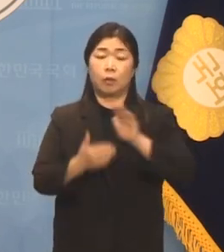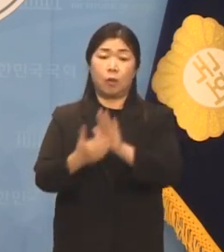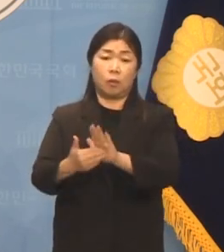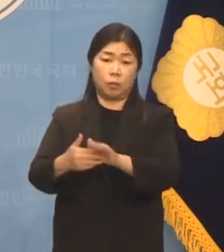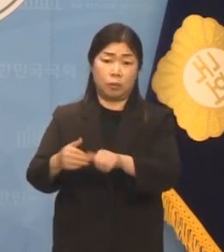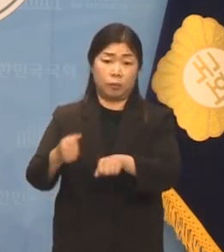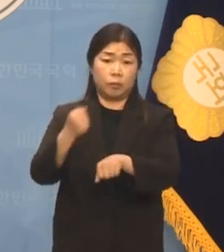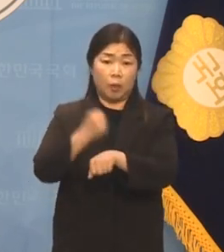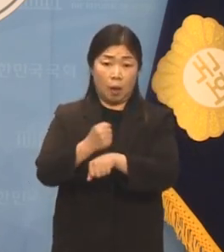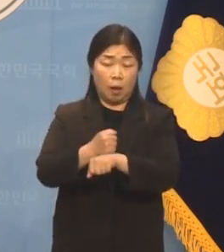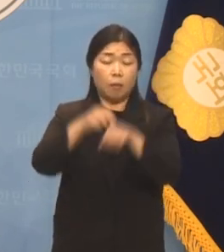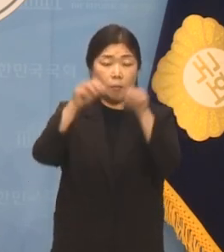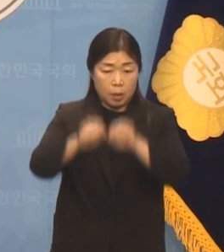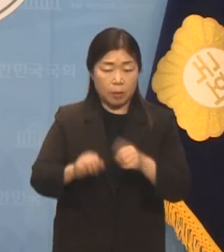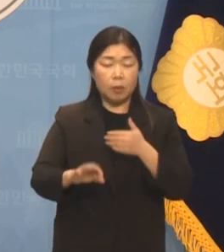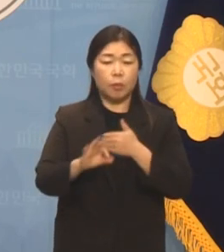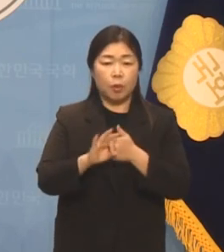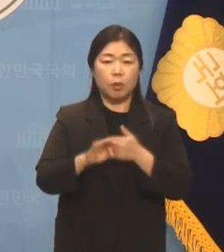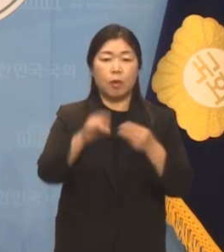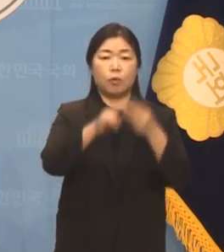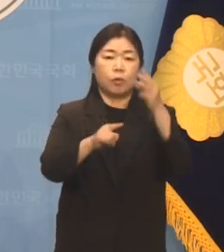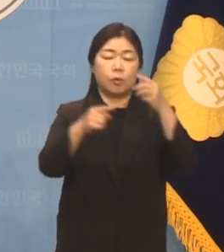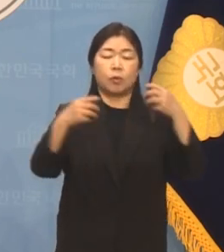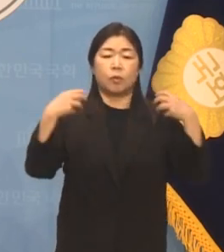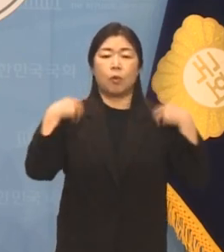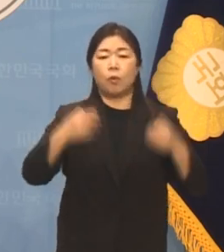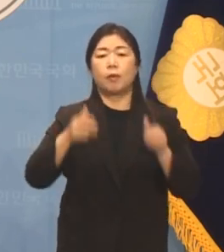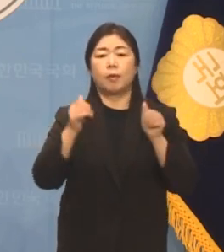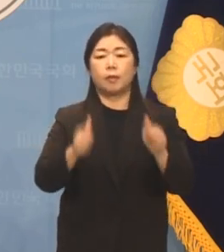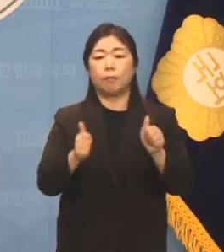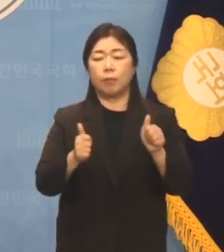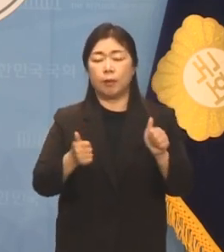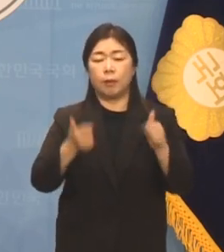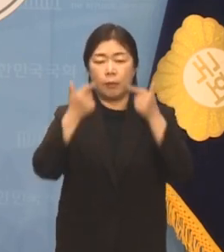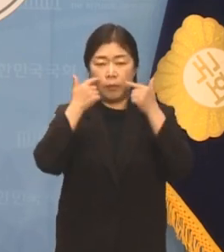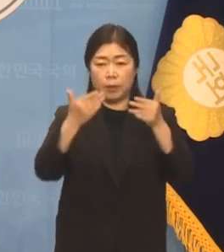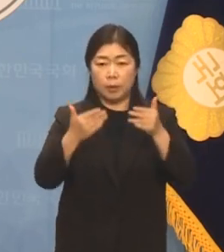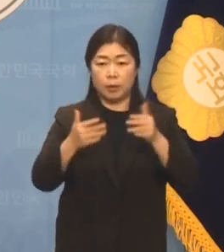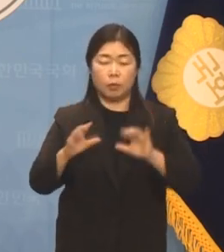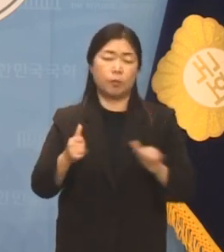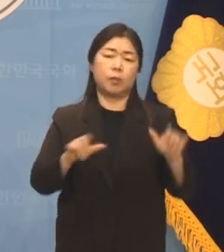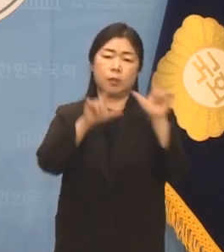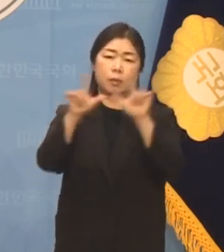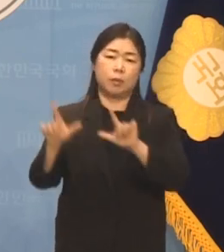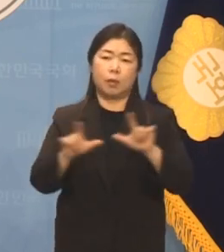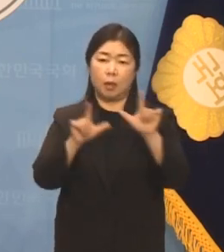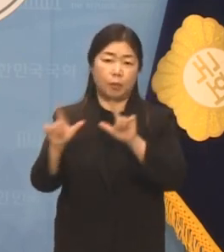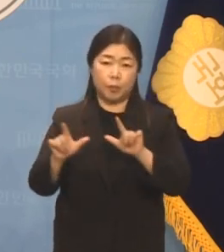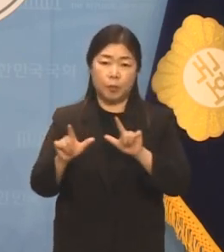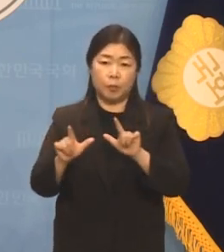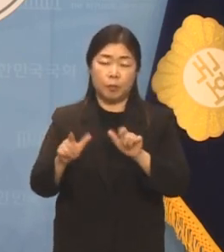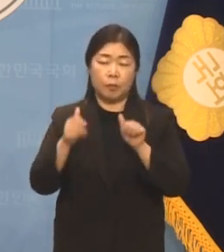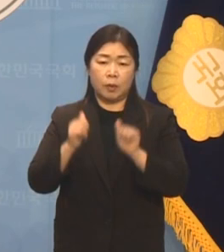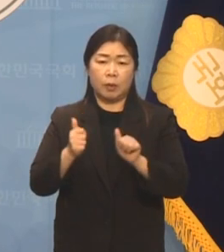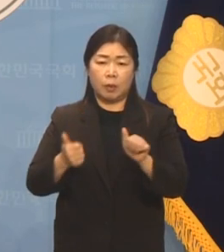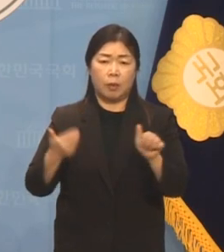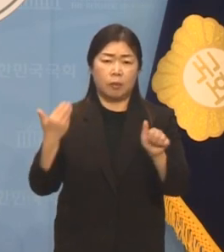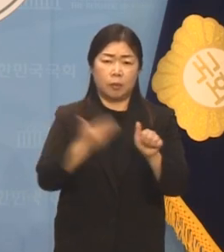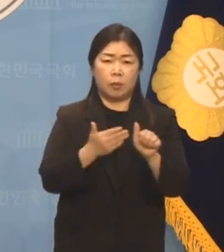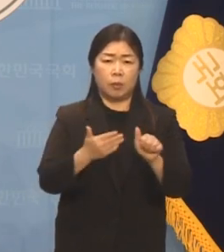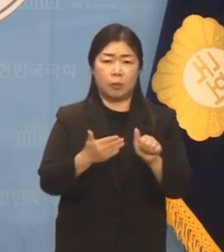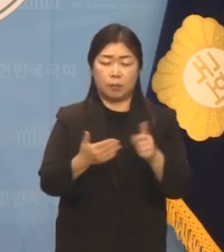제거한다면 윤석열 정권 심판, 민심의 파도는 피할 수 없을 것입니다.